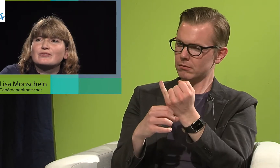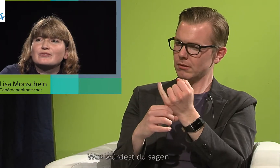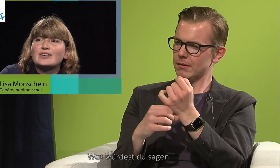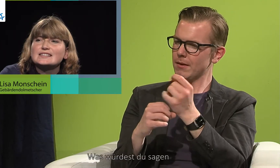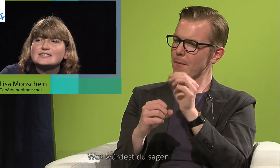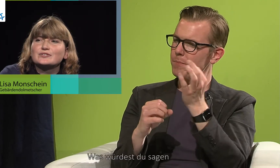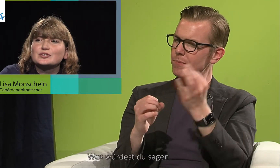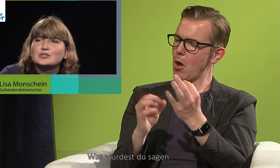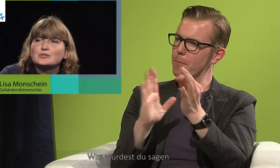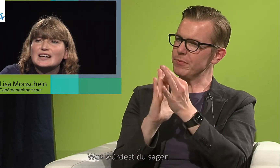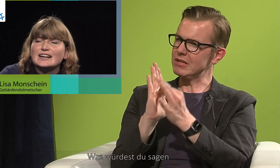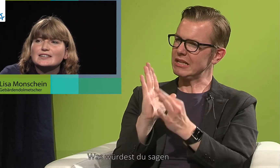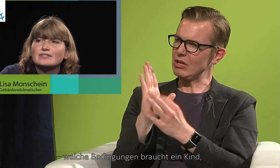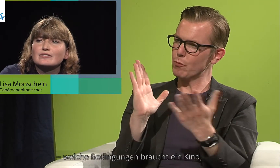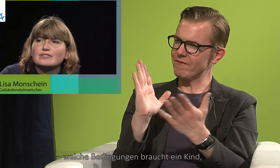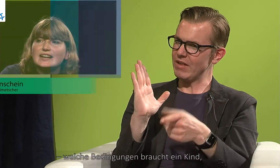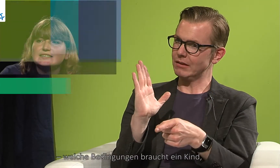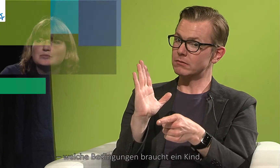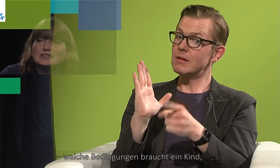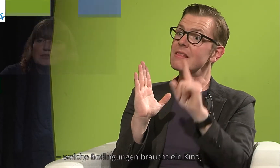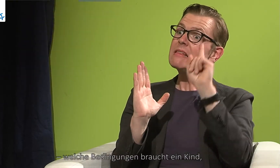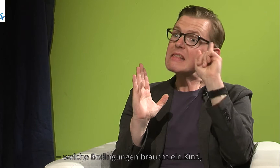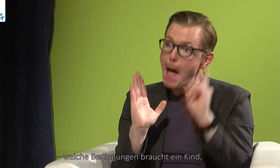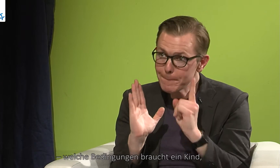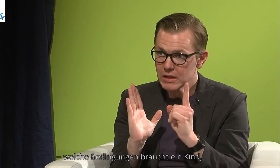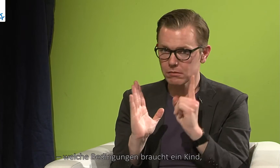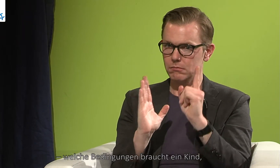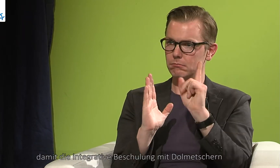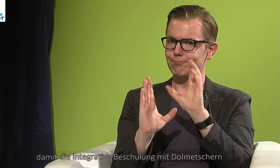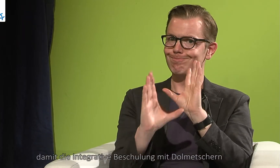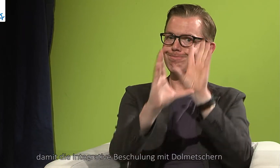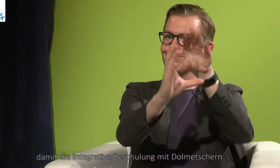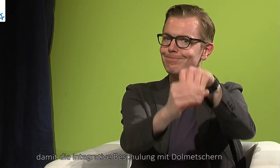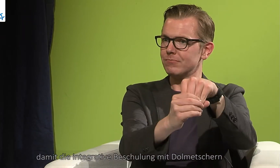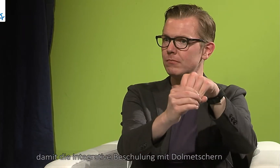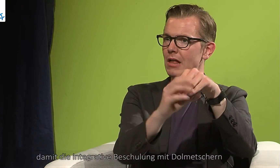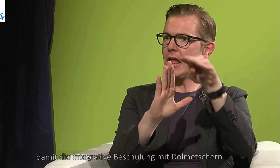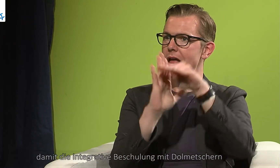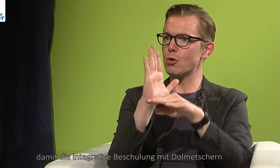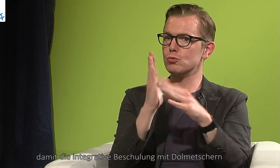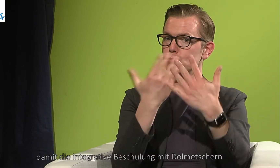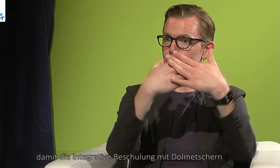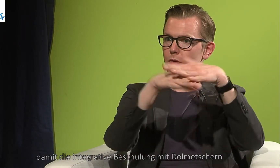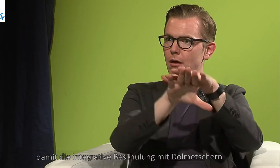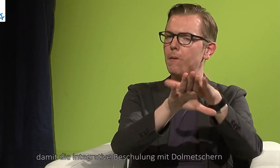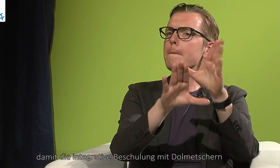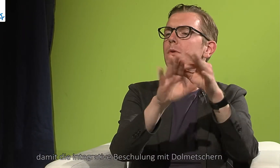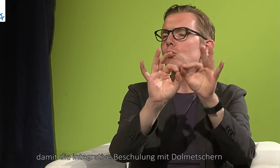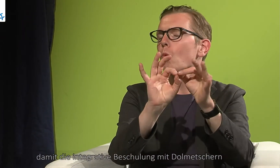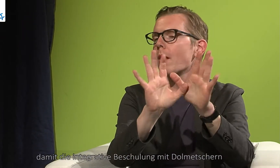Was würdest du sagen, welche Bedingungen braucht ein Kind, damit die Beschulung, die integrative